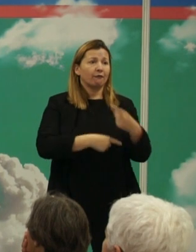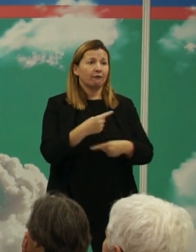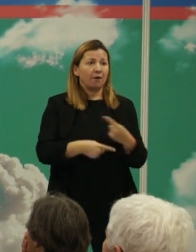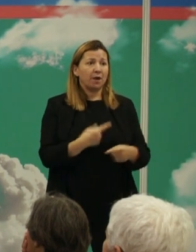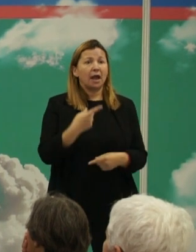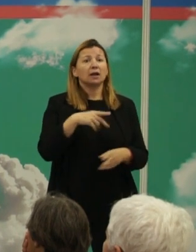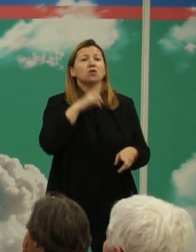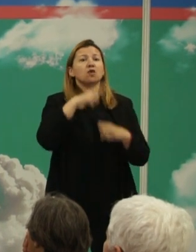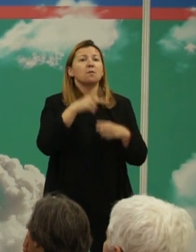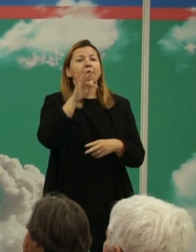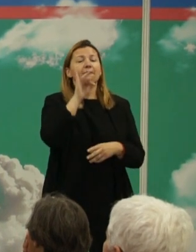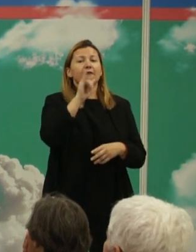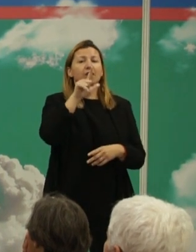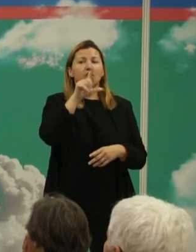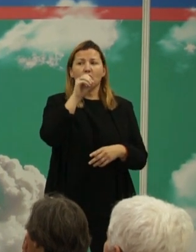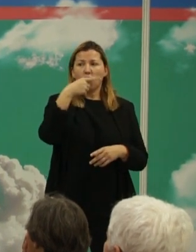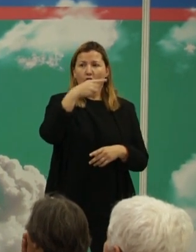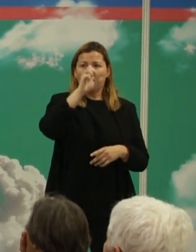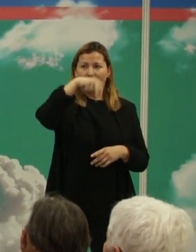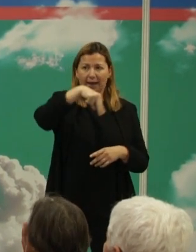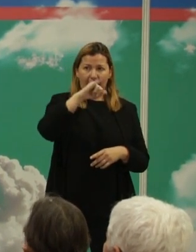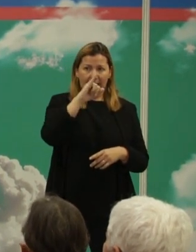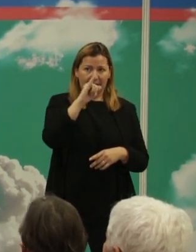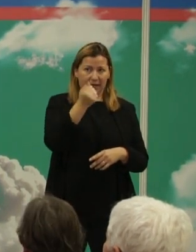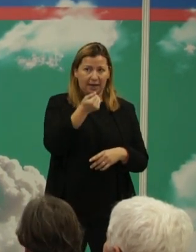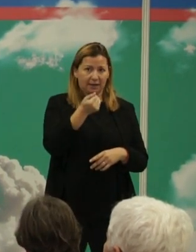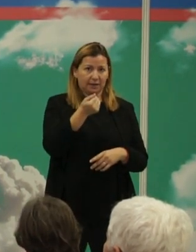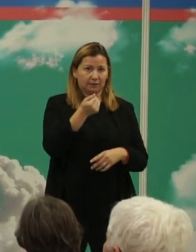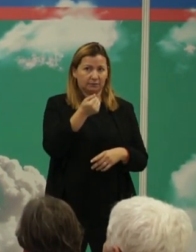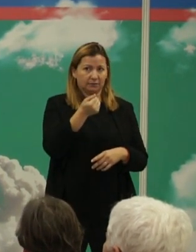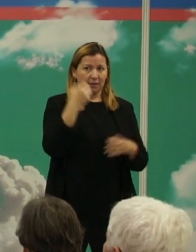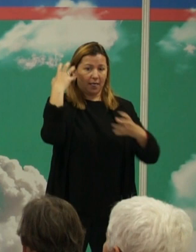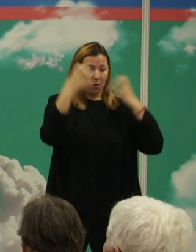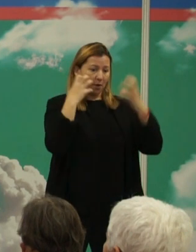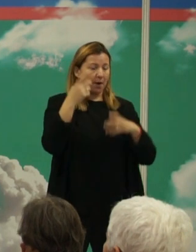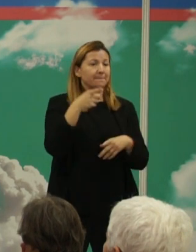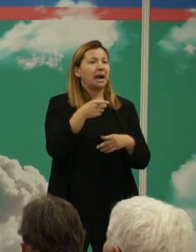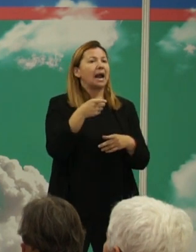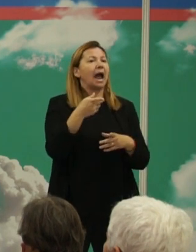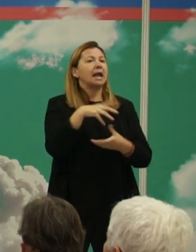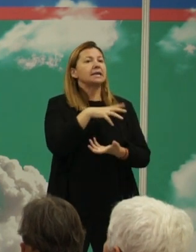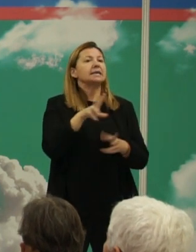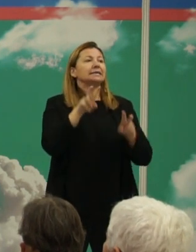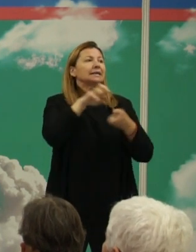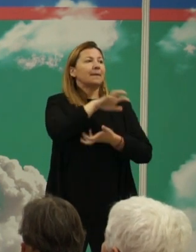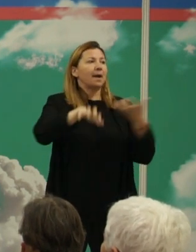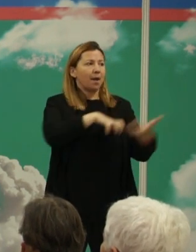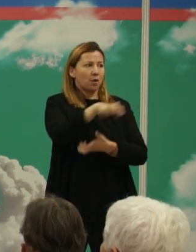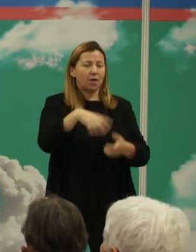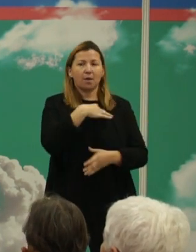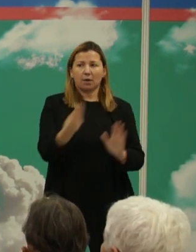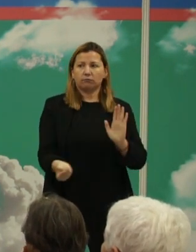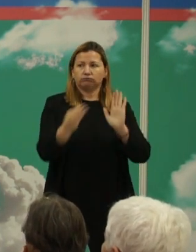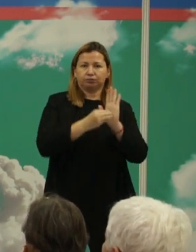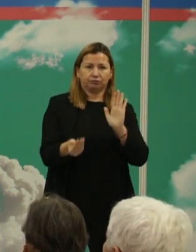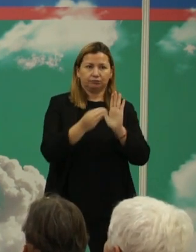filogenia una filogenia de los mamíferos para luego ahí poner cosas relacionadas con la violencia y lo segundo que